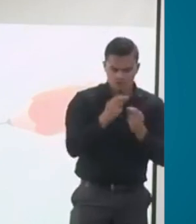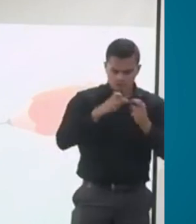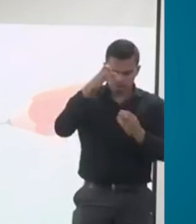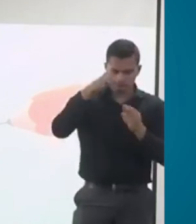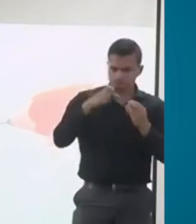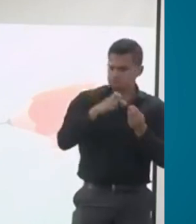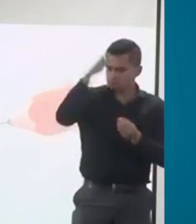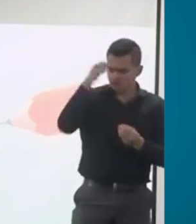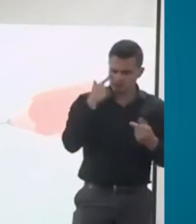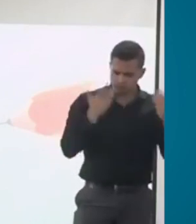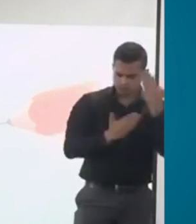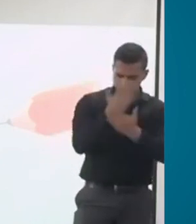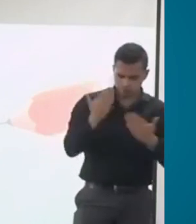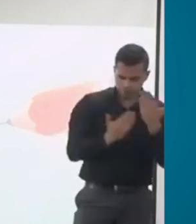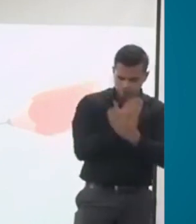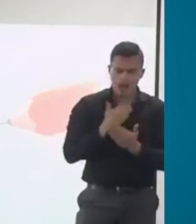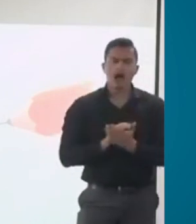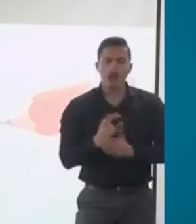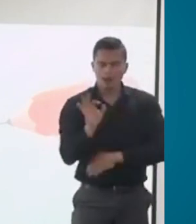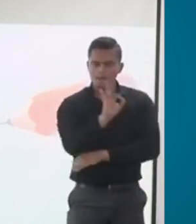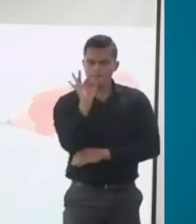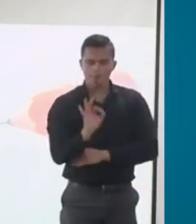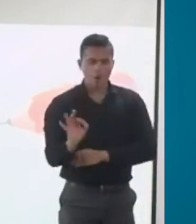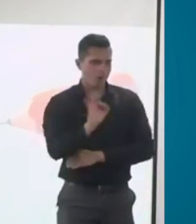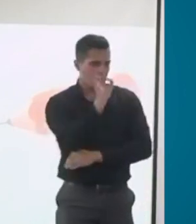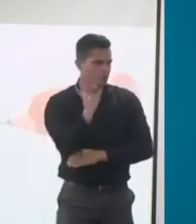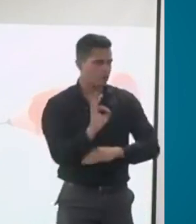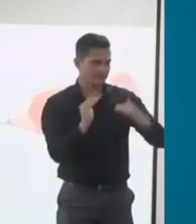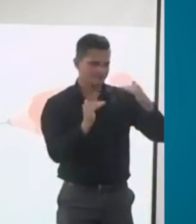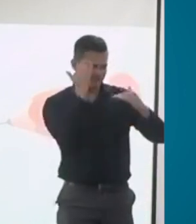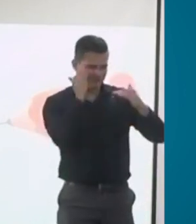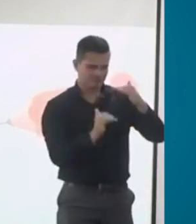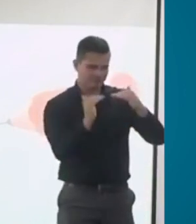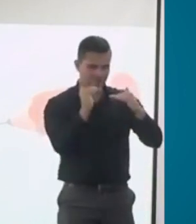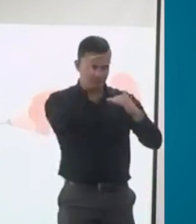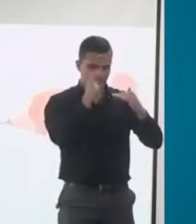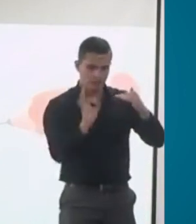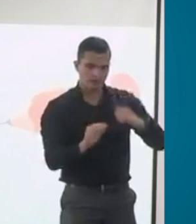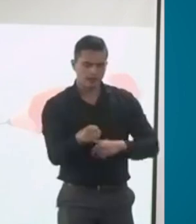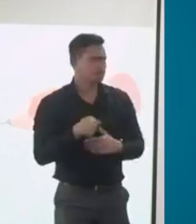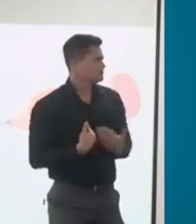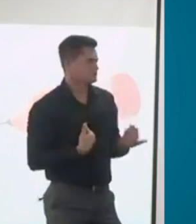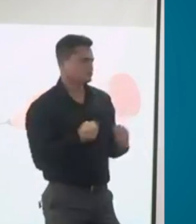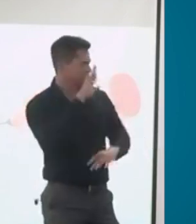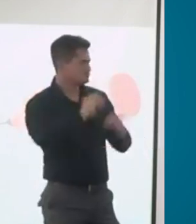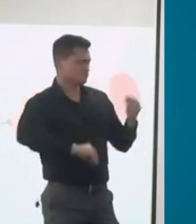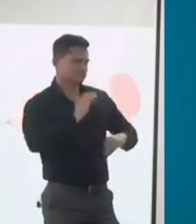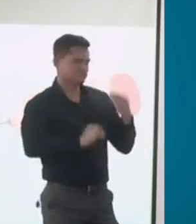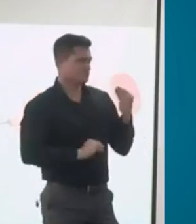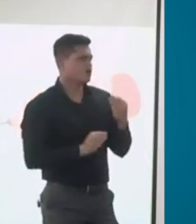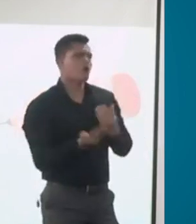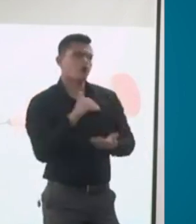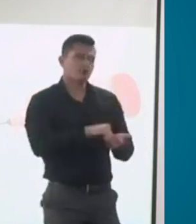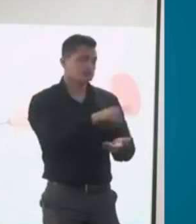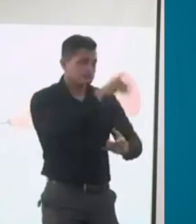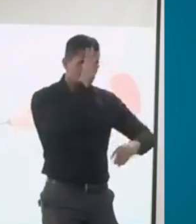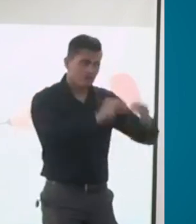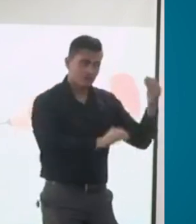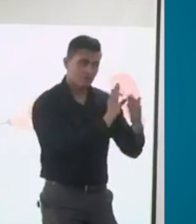ese accidente. Si el trabajador no está de acuerdo, apela, es decir, dice que no está de acuerdo y